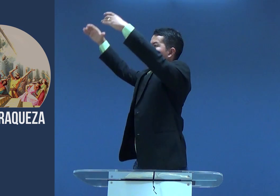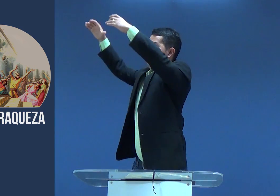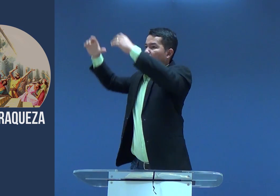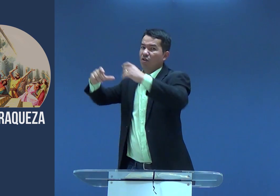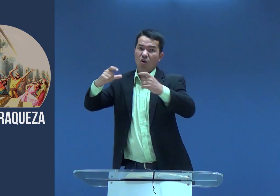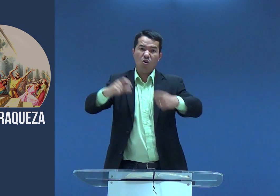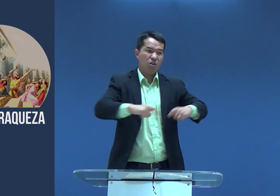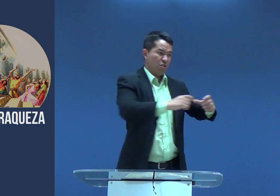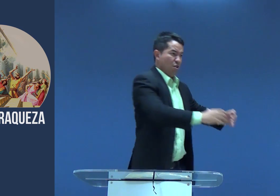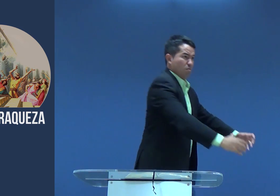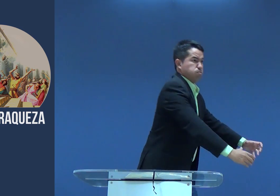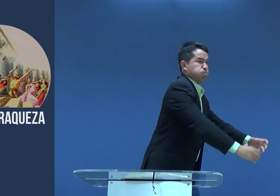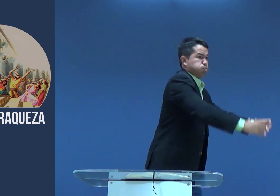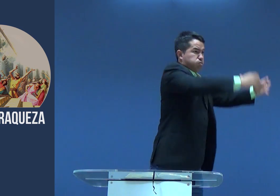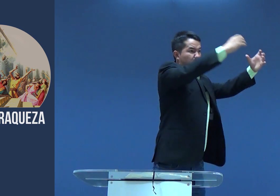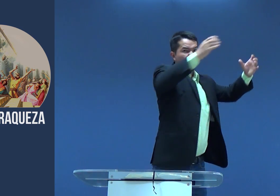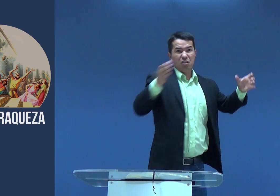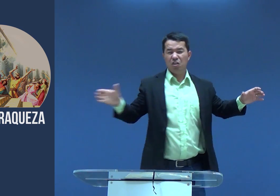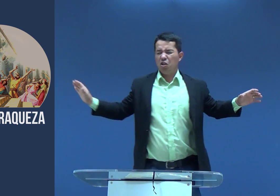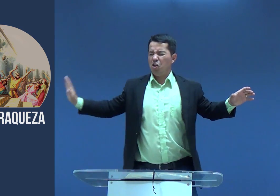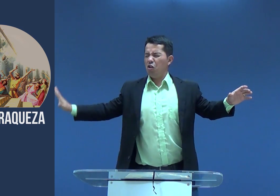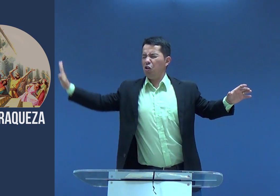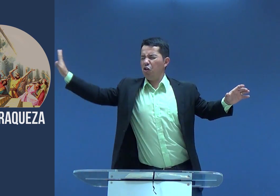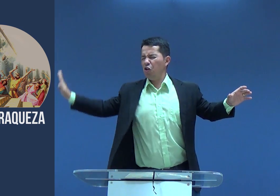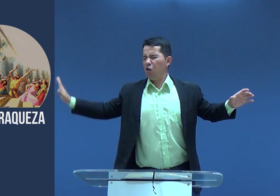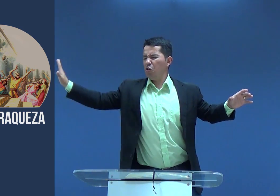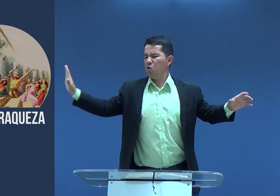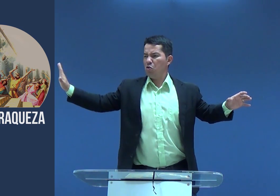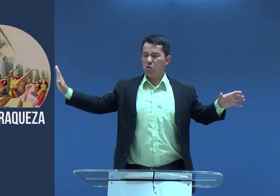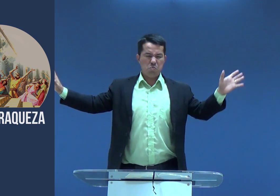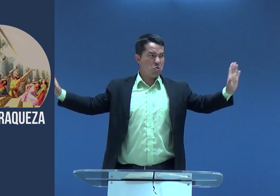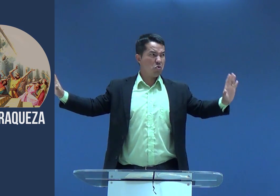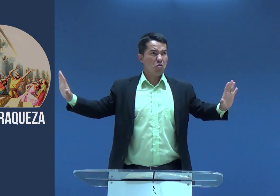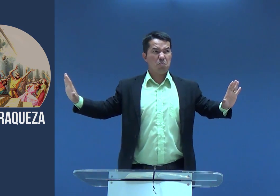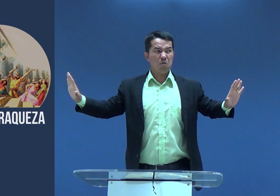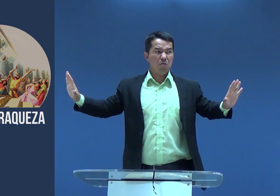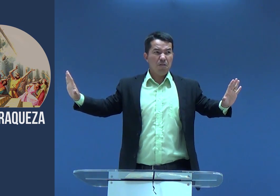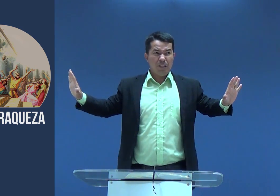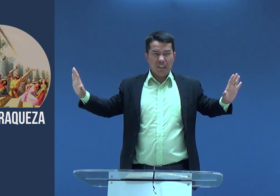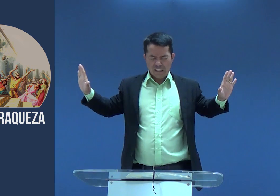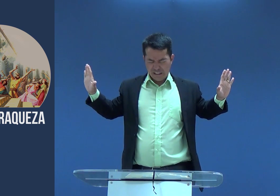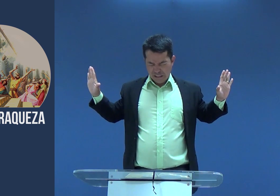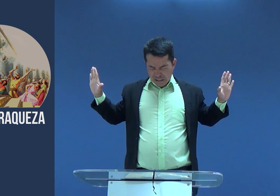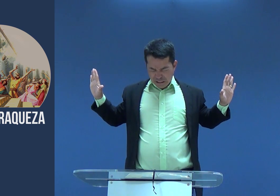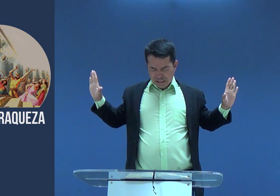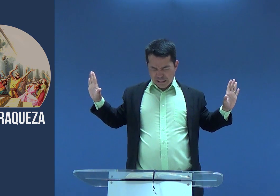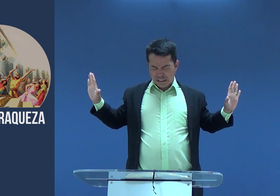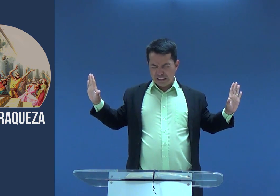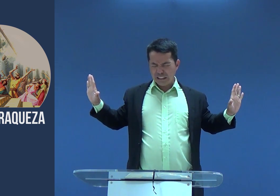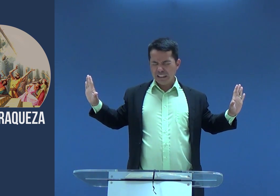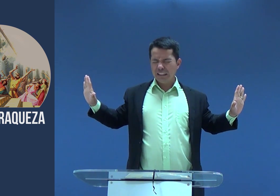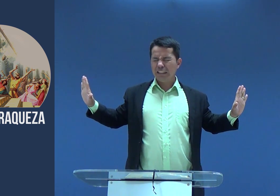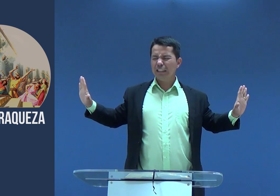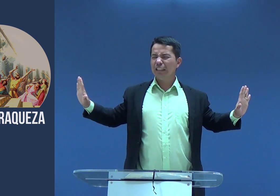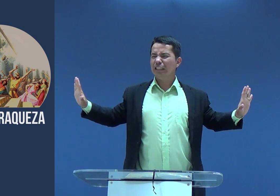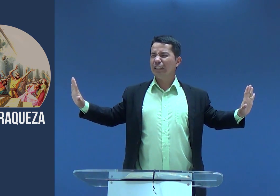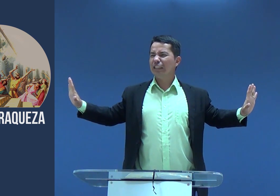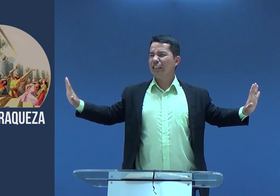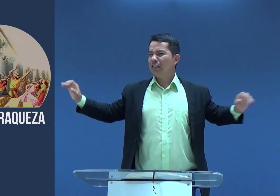ele estava entre duas colunas de pedra, né, tatiou ali a coluna, encaixou as mãos e empurrou as